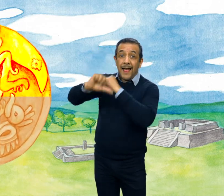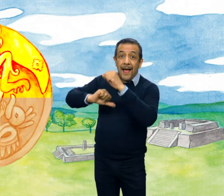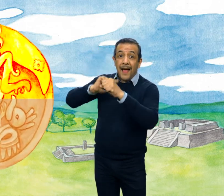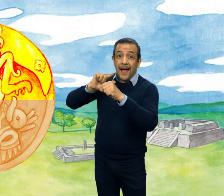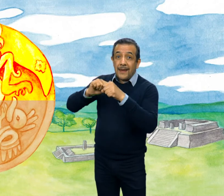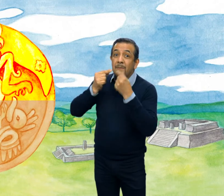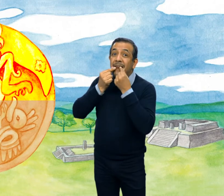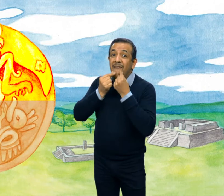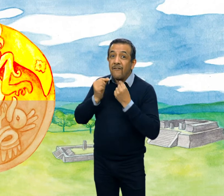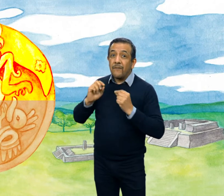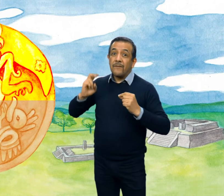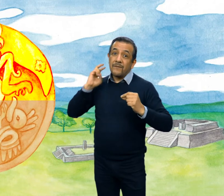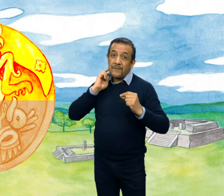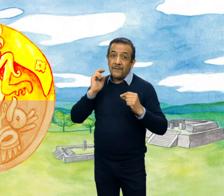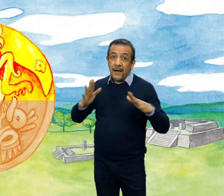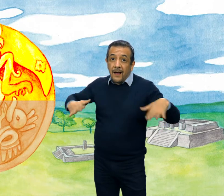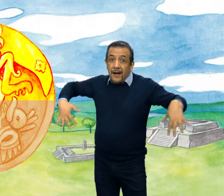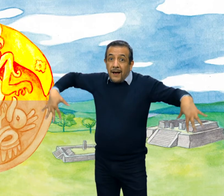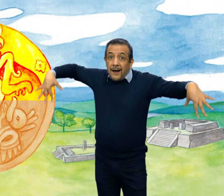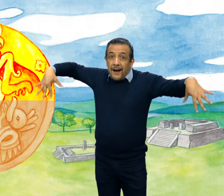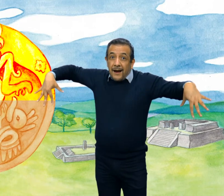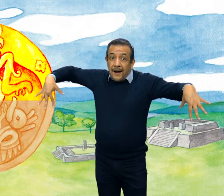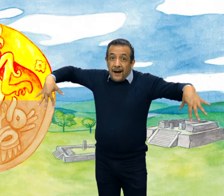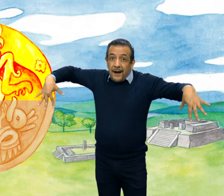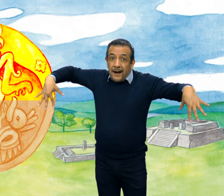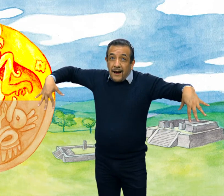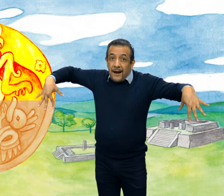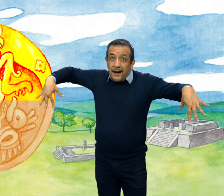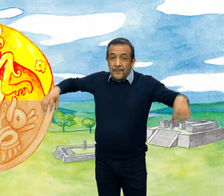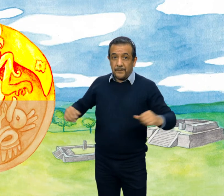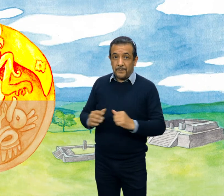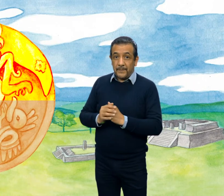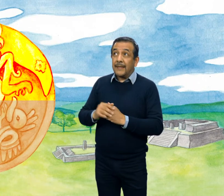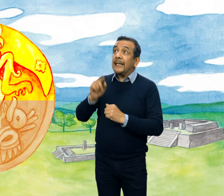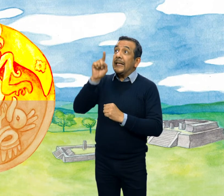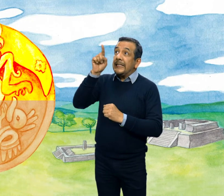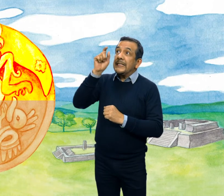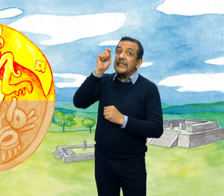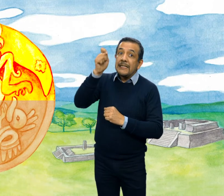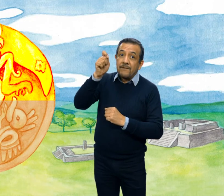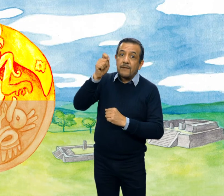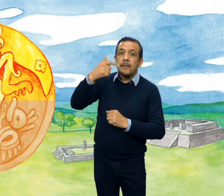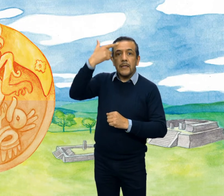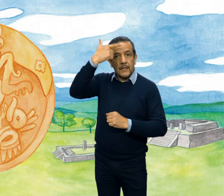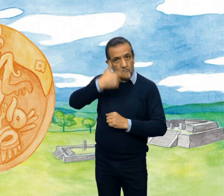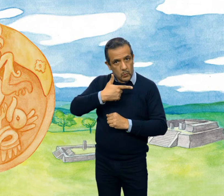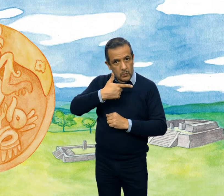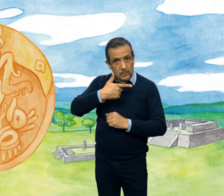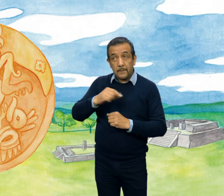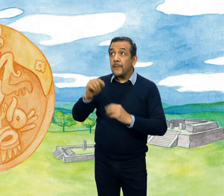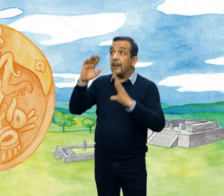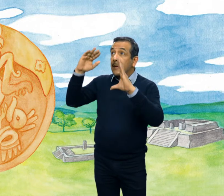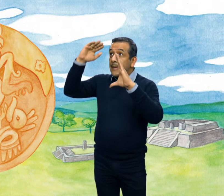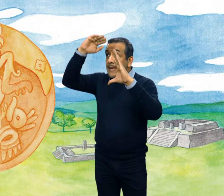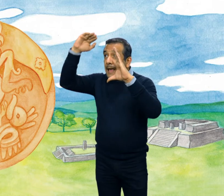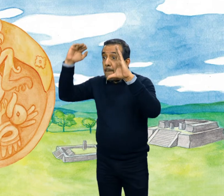un murciélago con las alas extendidas, que está relacionado con la noche. Y abajo se logra